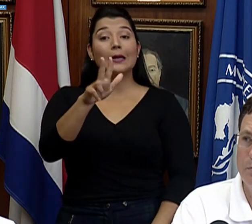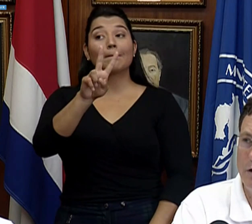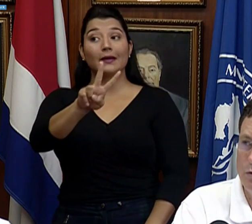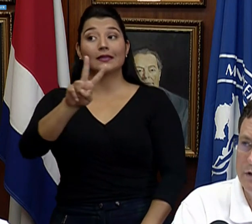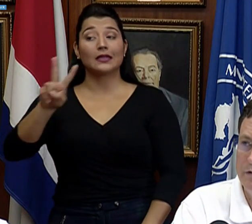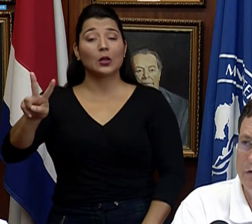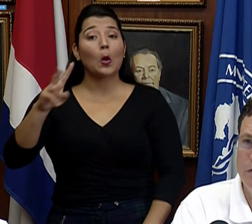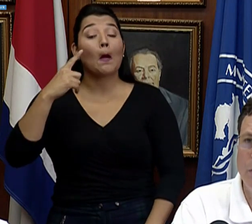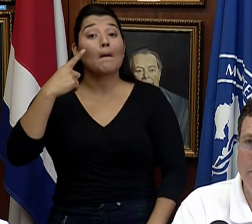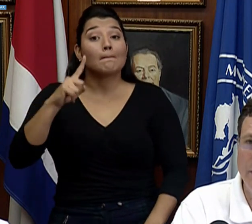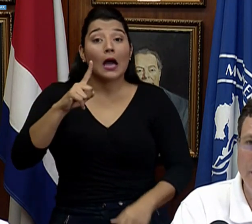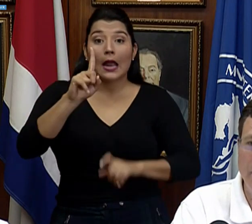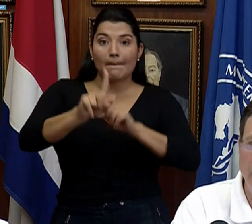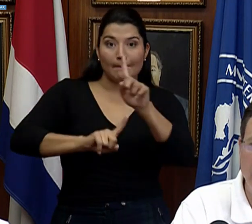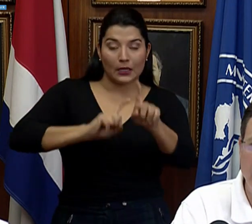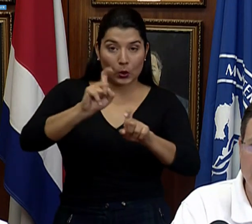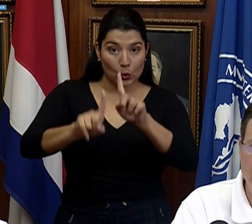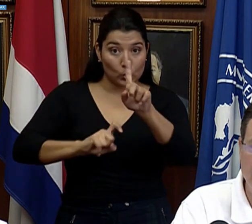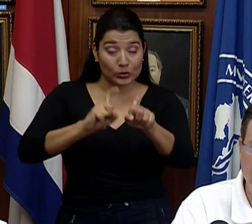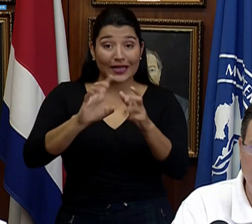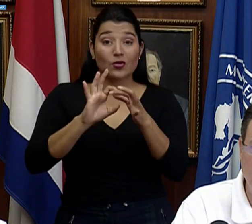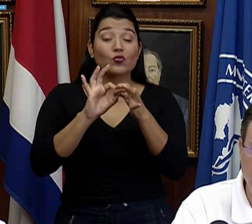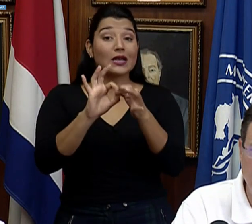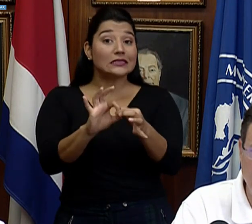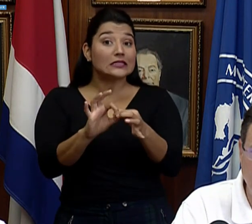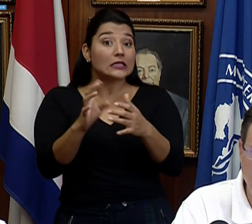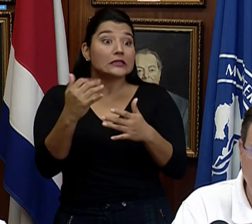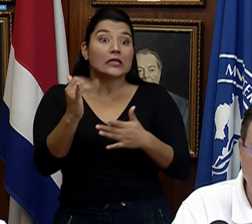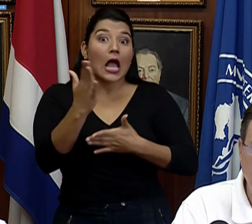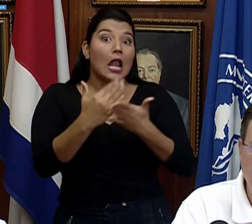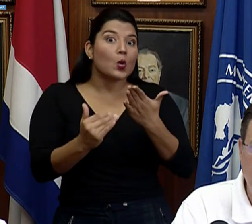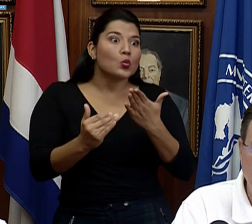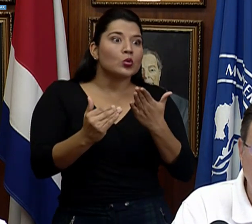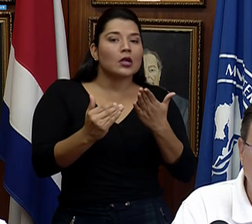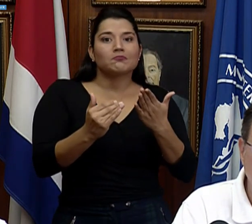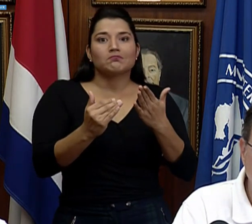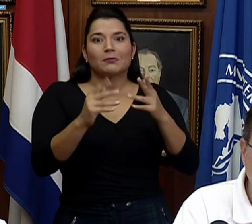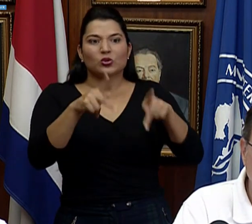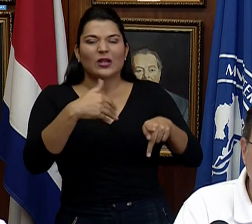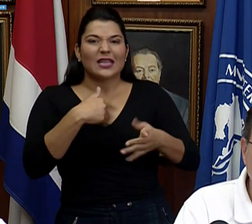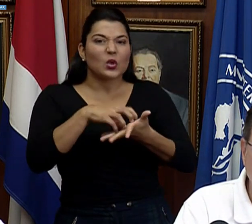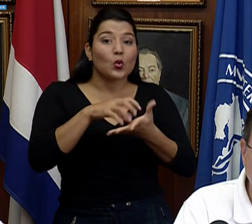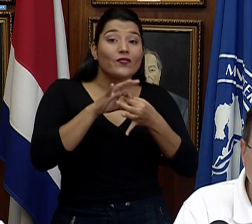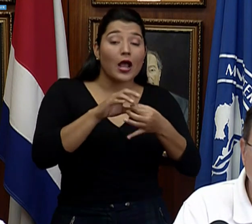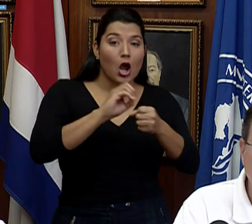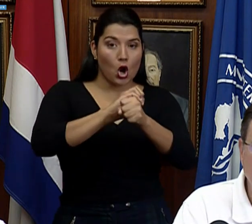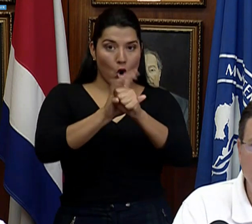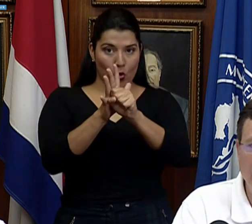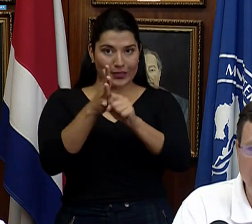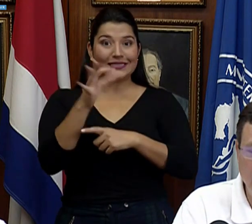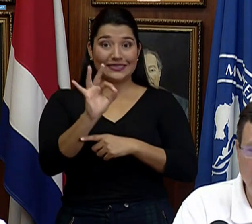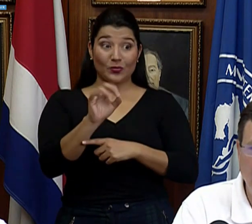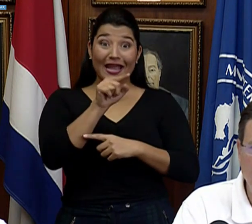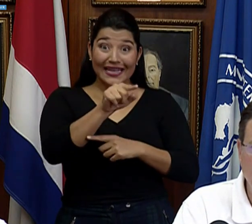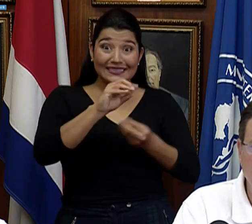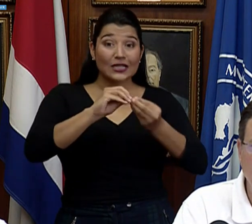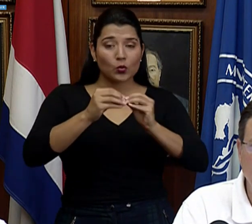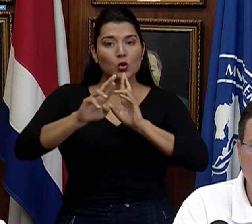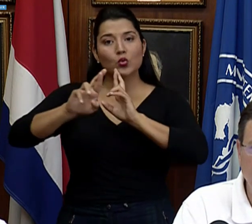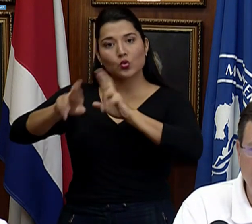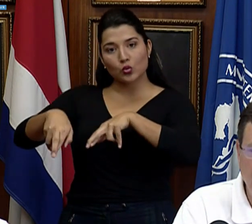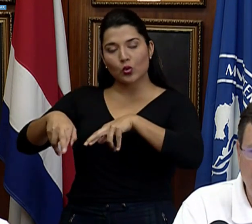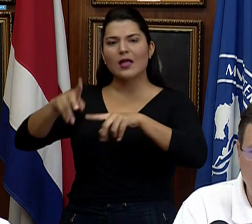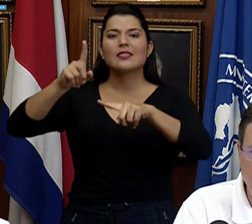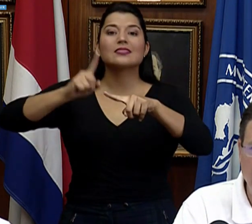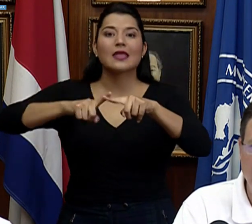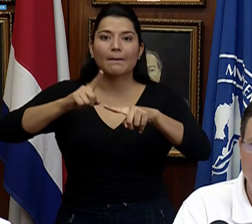preguntas sobre casos de COVID-19. Ahí le orientarán, dependiendo del caso, de